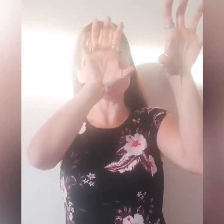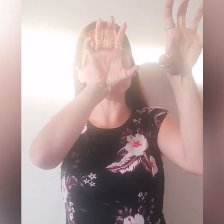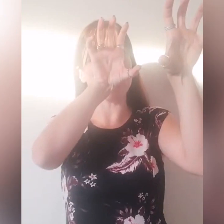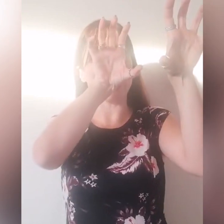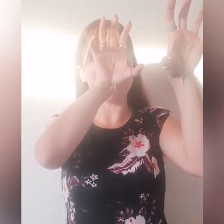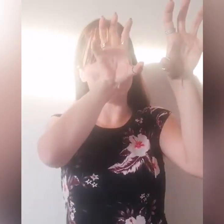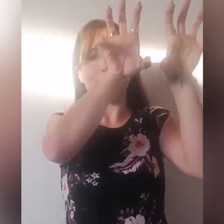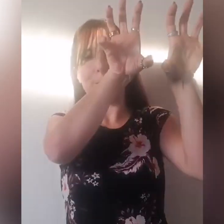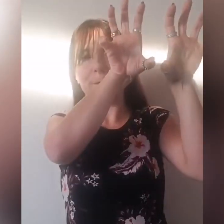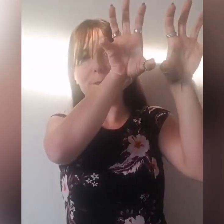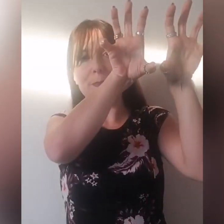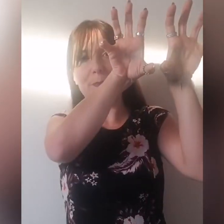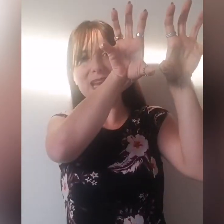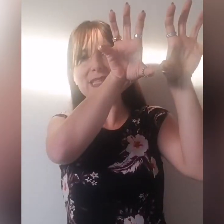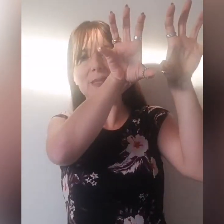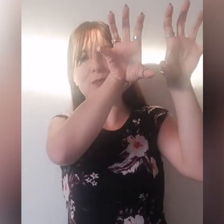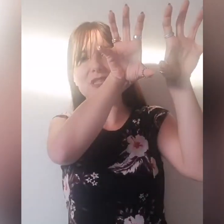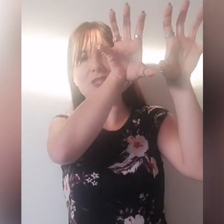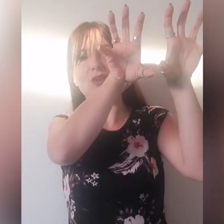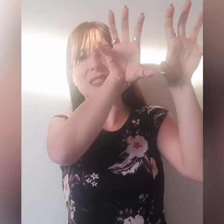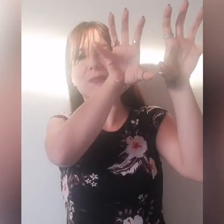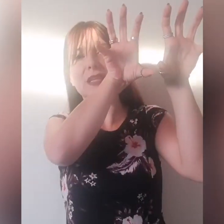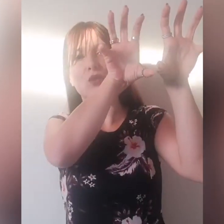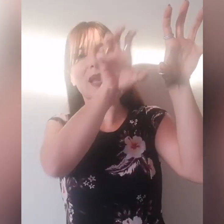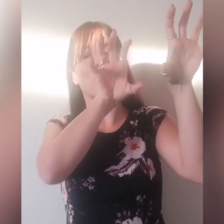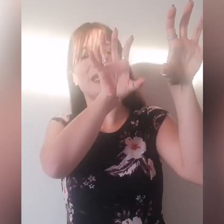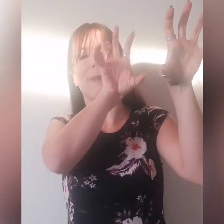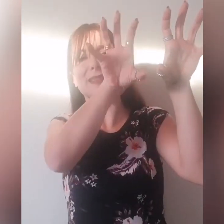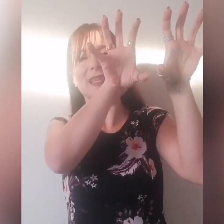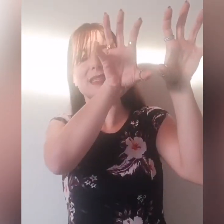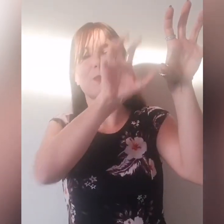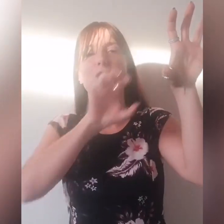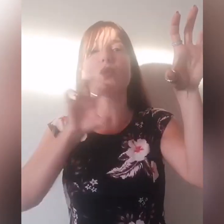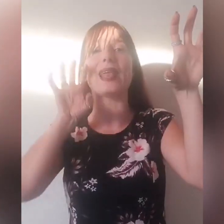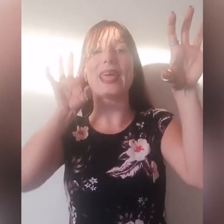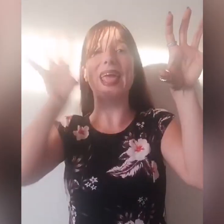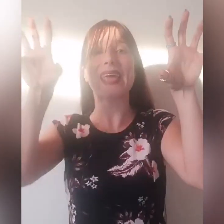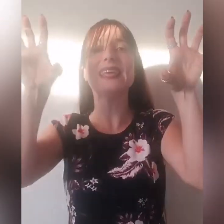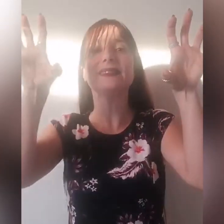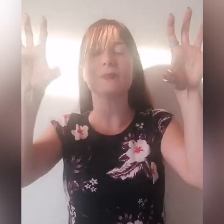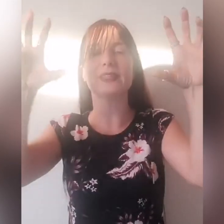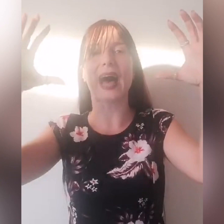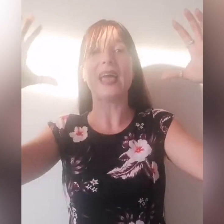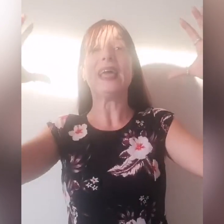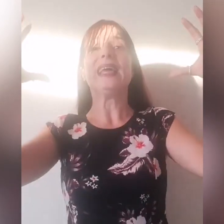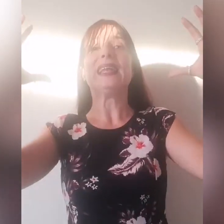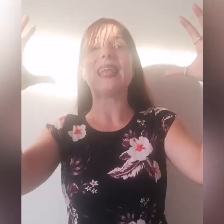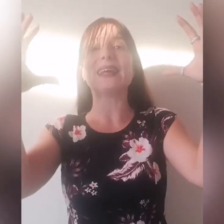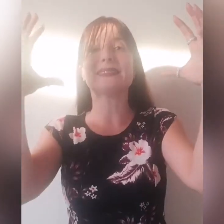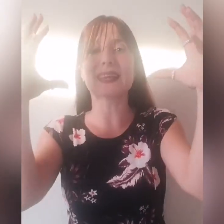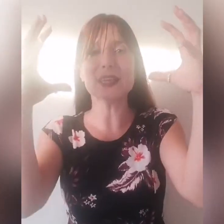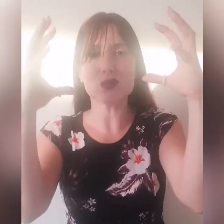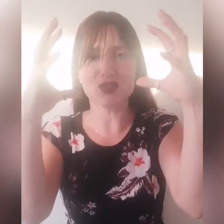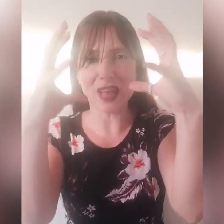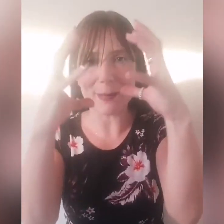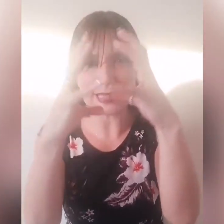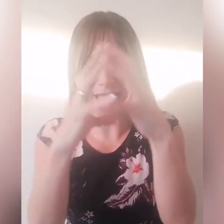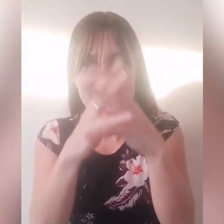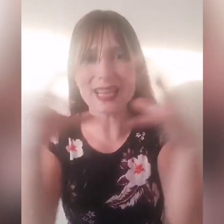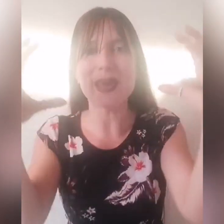personale, presa di posizione spirituale, quindi battaglia spirituale e intimità, la trilogia messa insieme